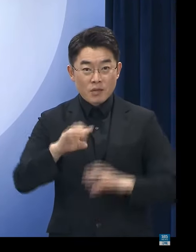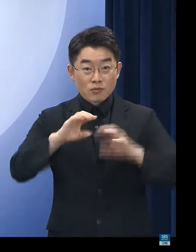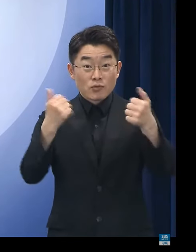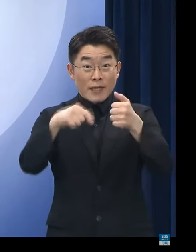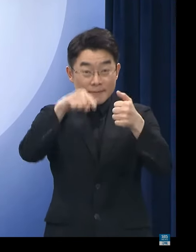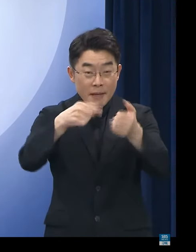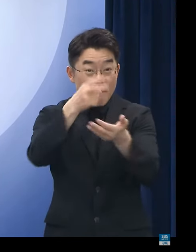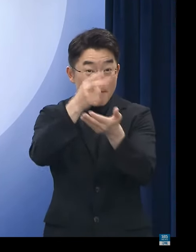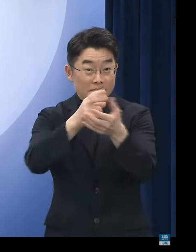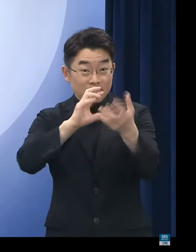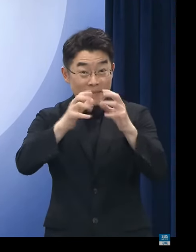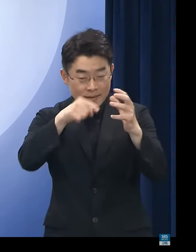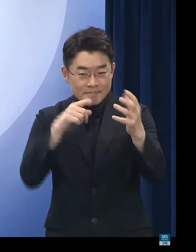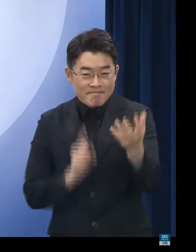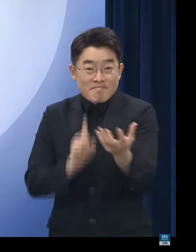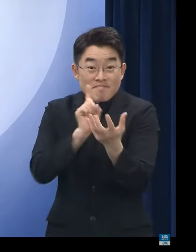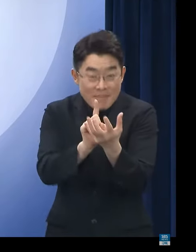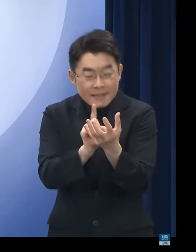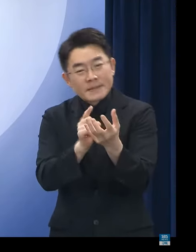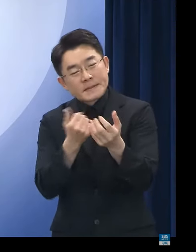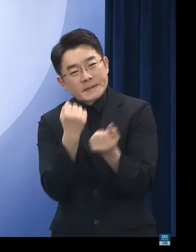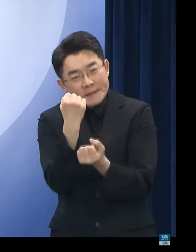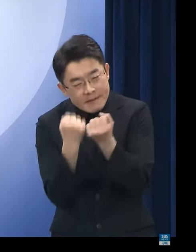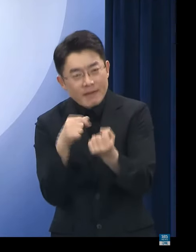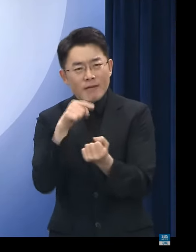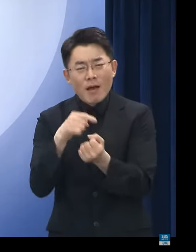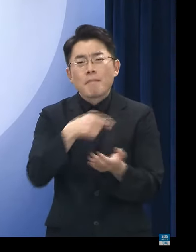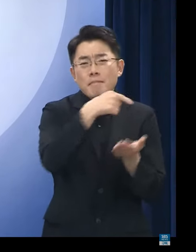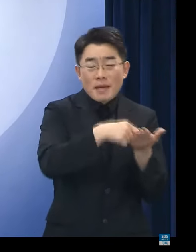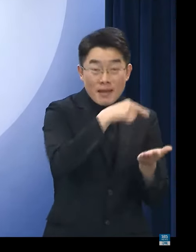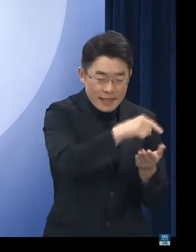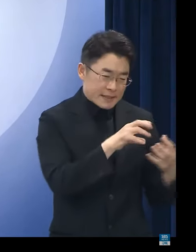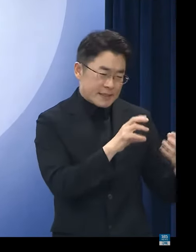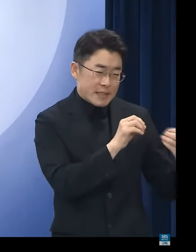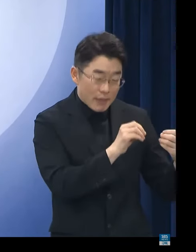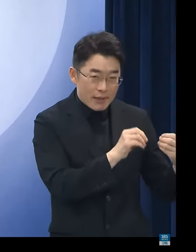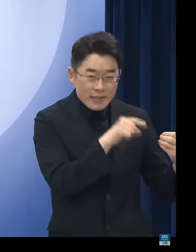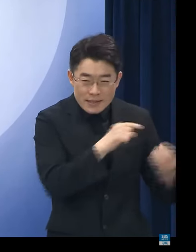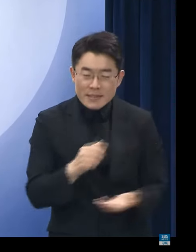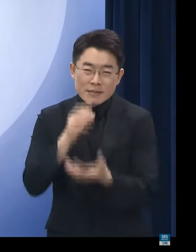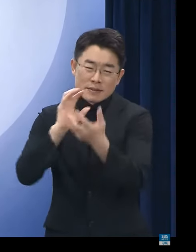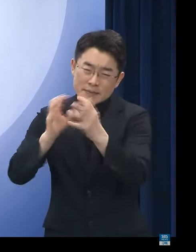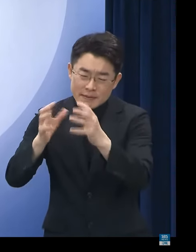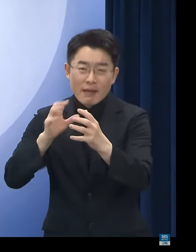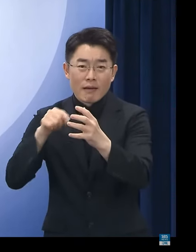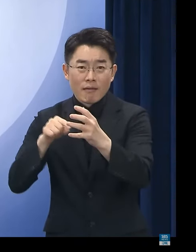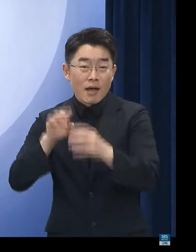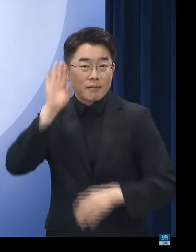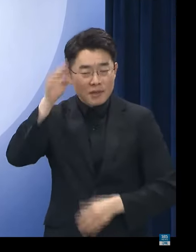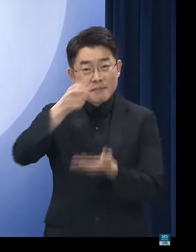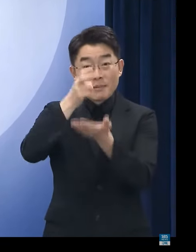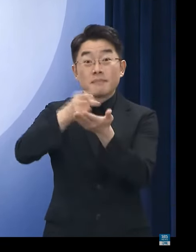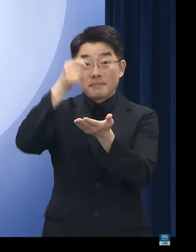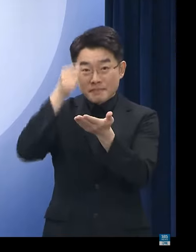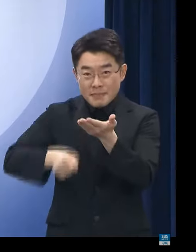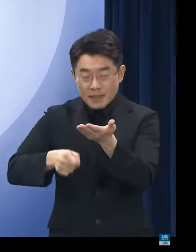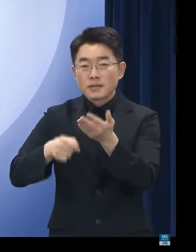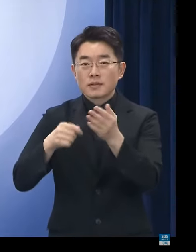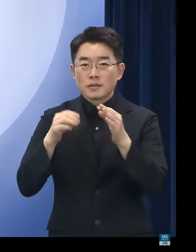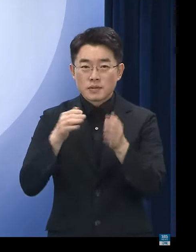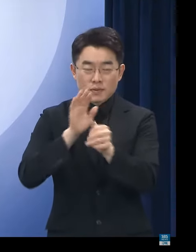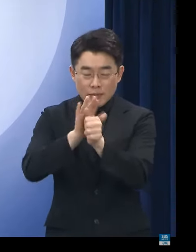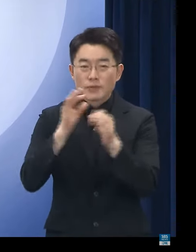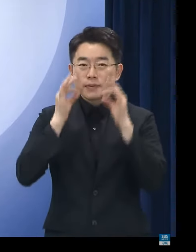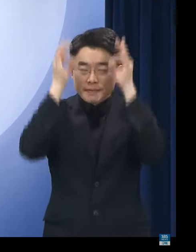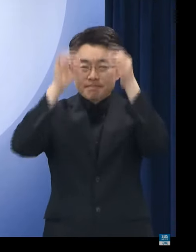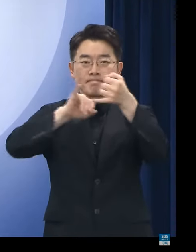과정에 적극적으로 임해서 또 피해자와 지속적으로 소통하면서 필요한 정책을 보완해 나갈 것을